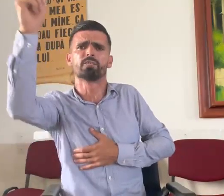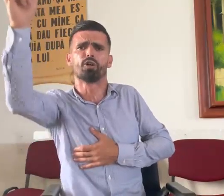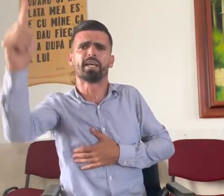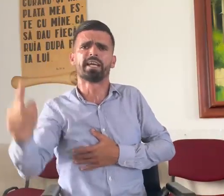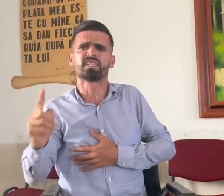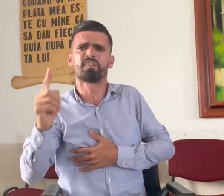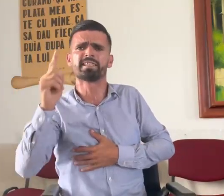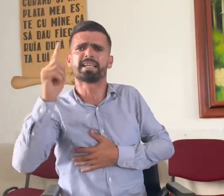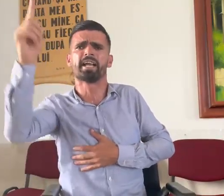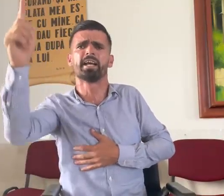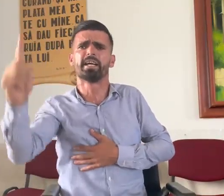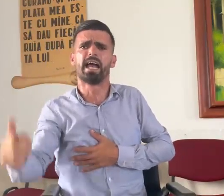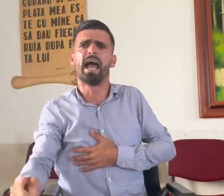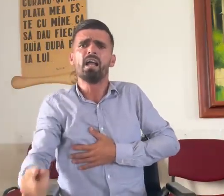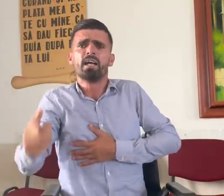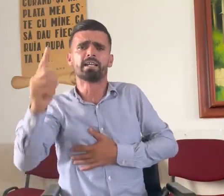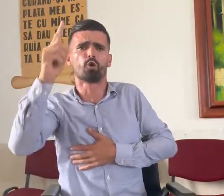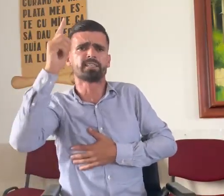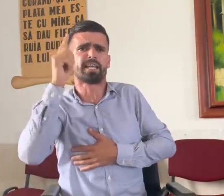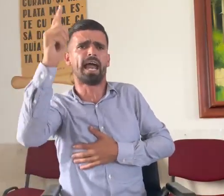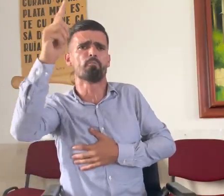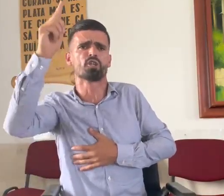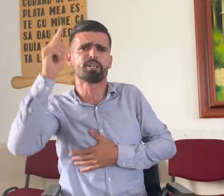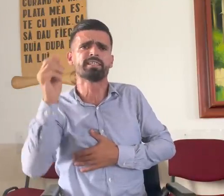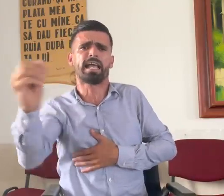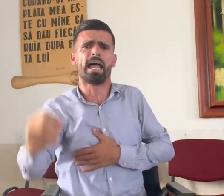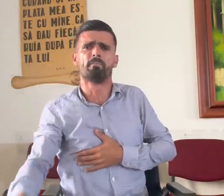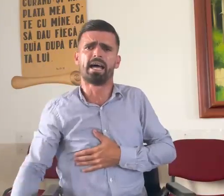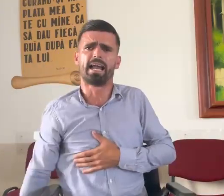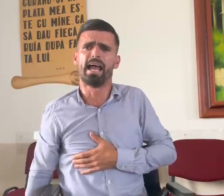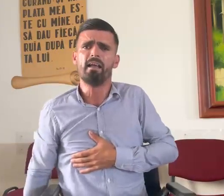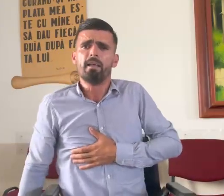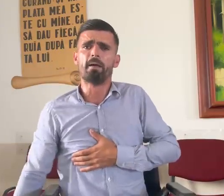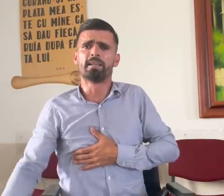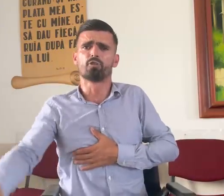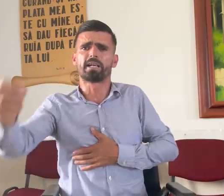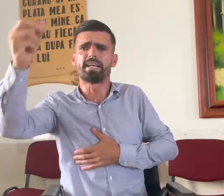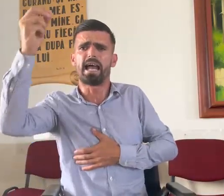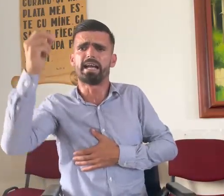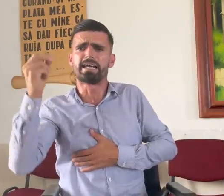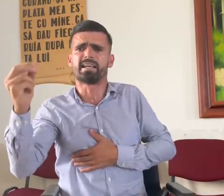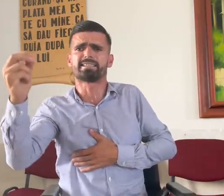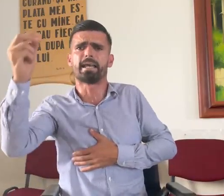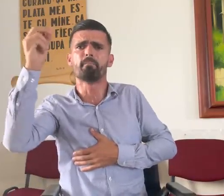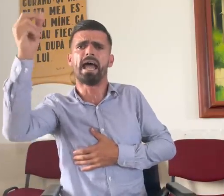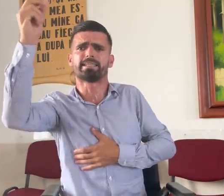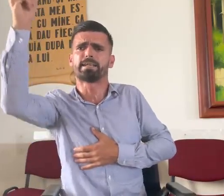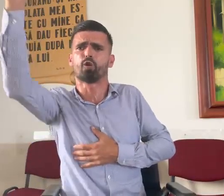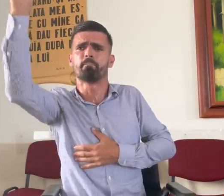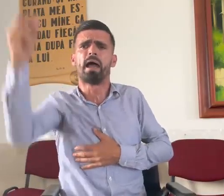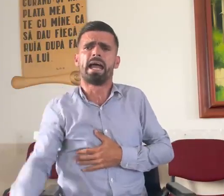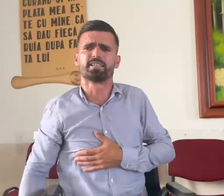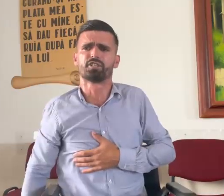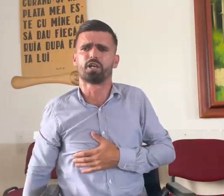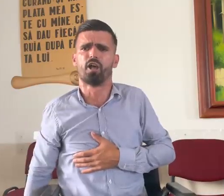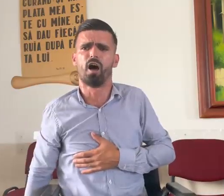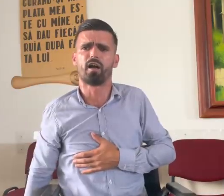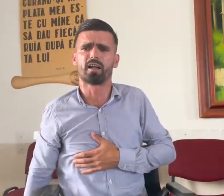mântuirii în sfințenie, cu trebur și-n temere, pentru că el este medicul medicilor.